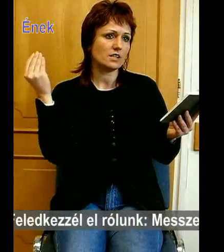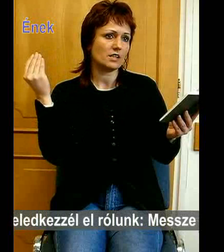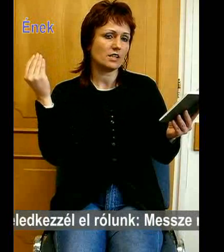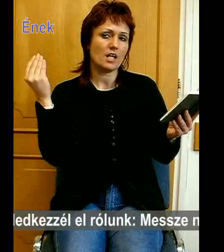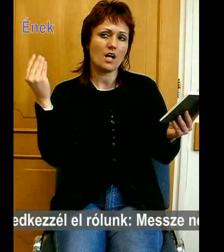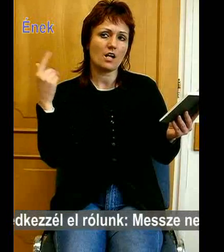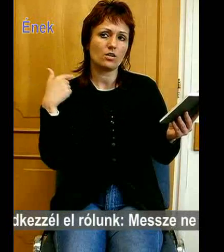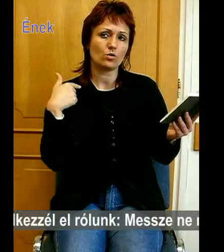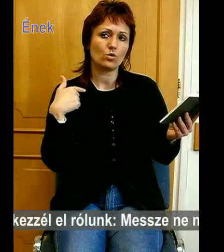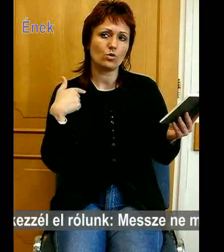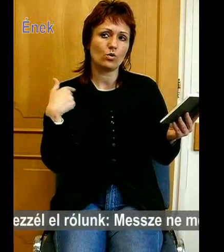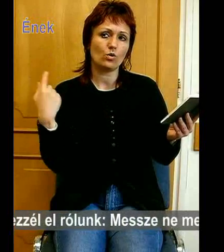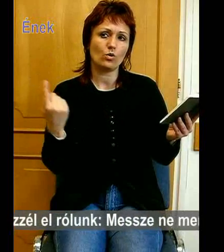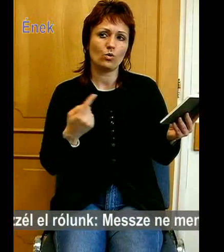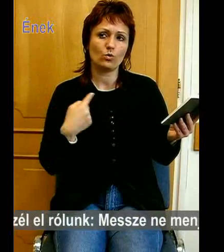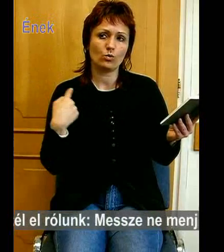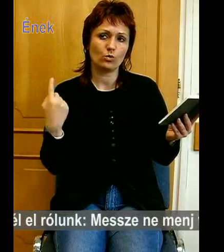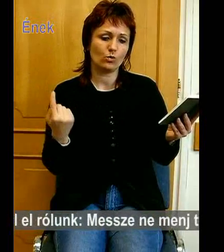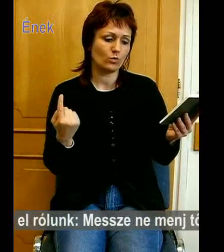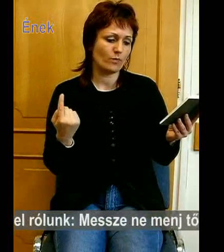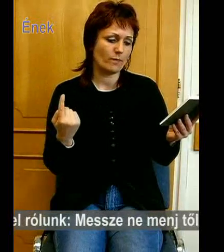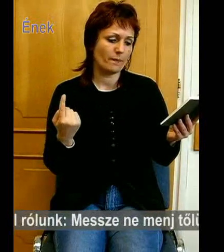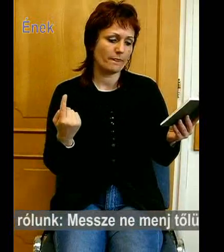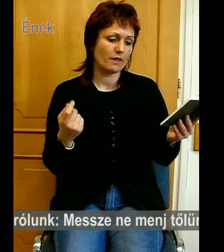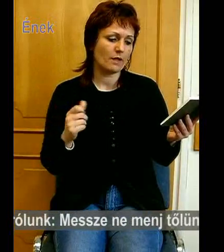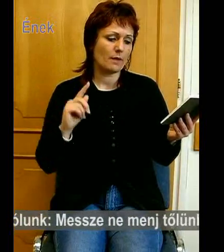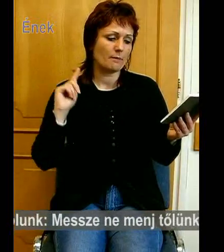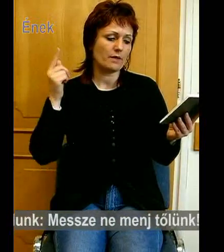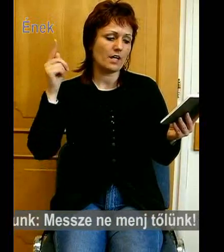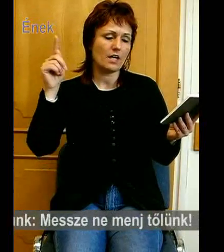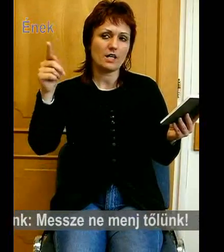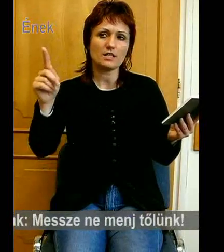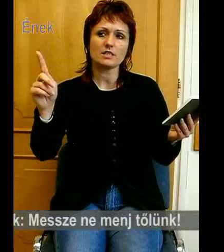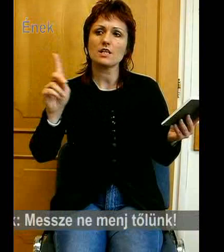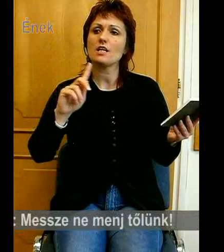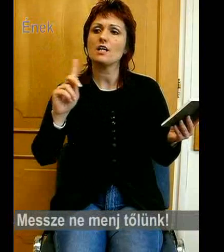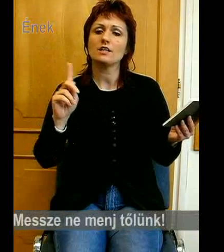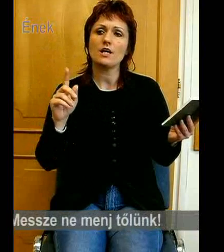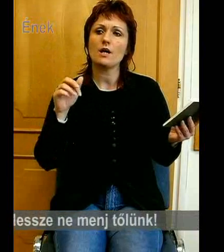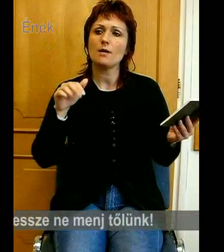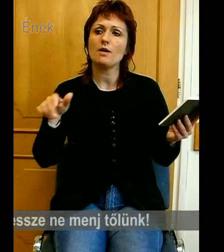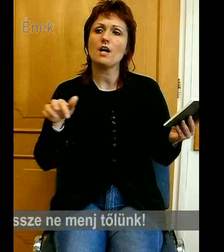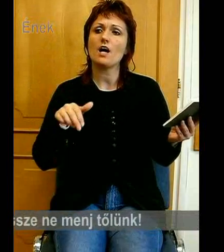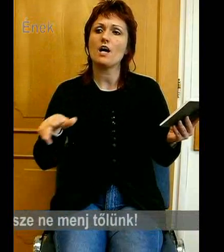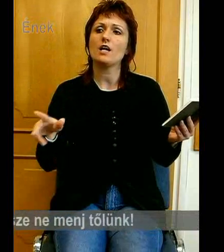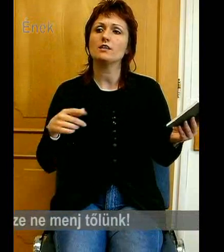szívalunkban élet.